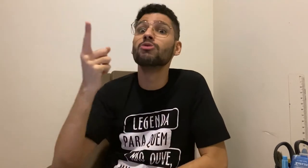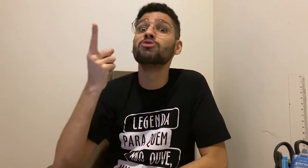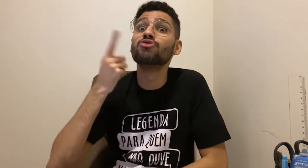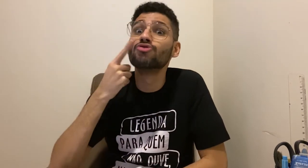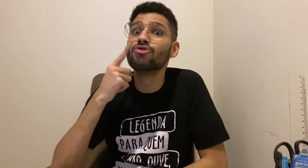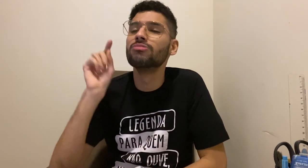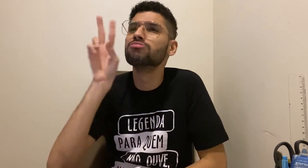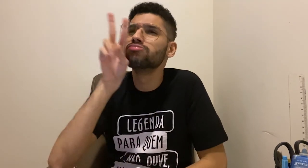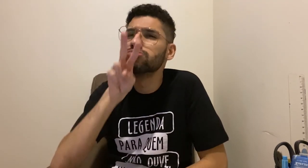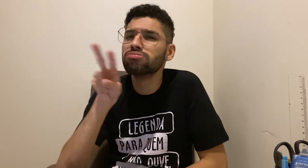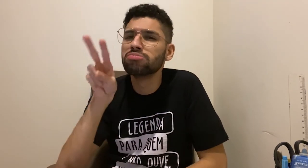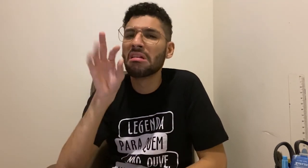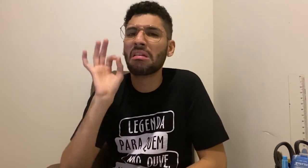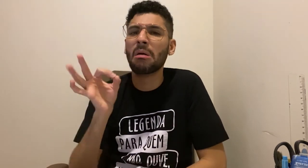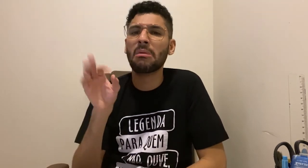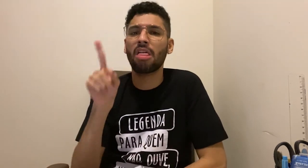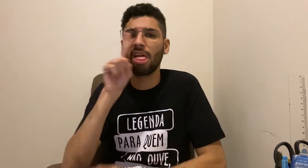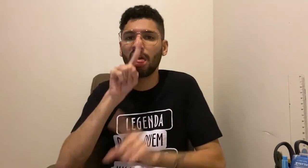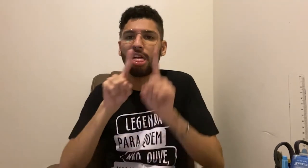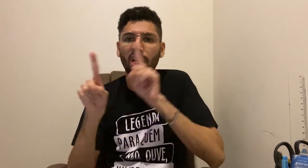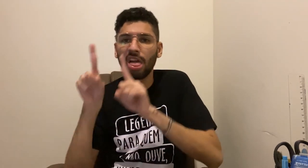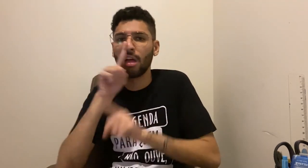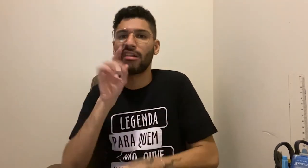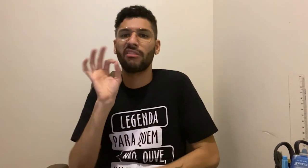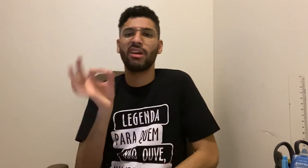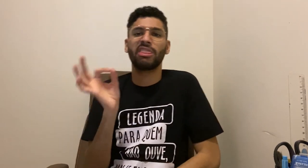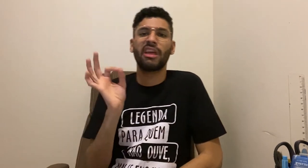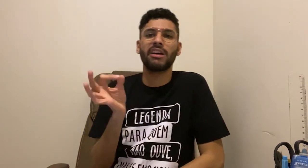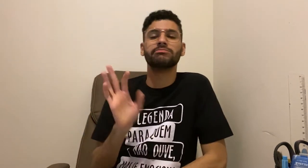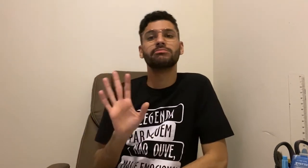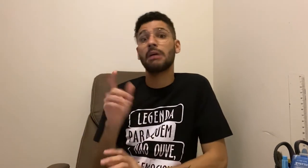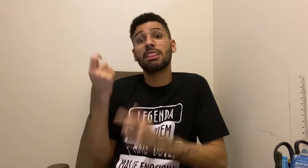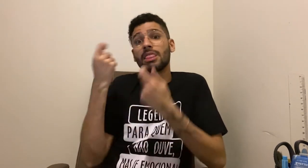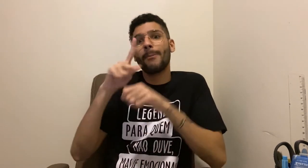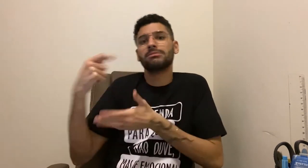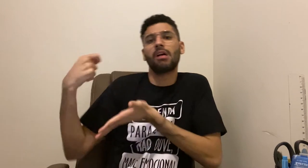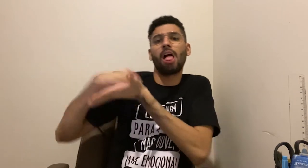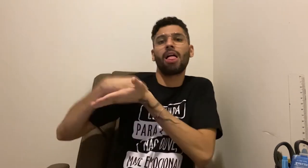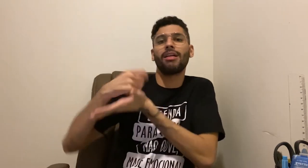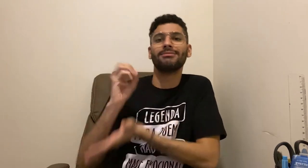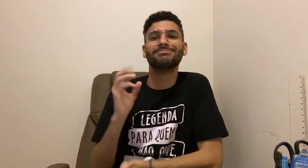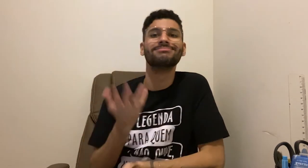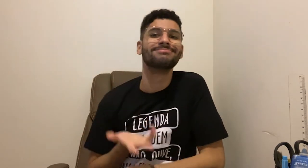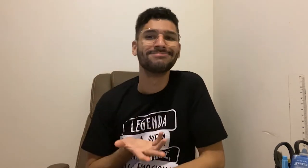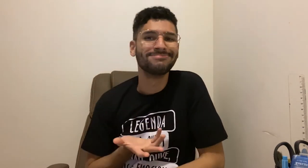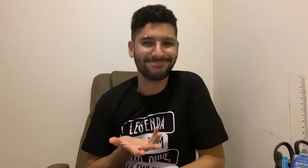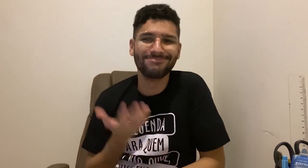conferir antes. Aí, saberiam que é cheia de falhas e melhor do que falar sem conhecer. Sabe?